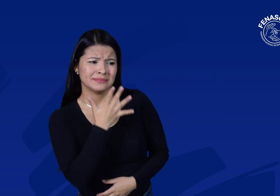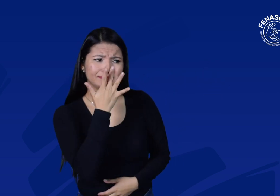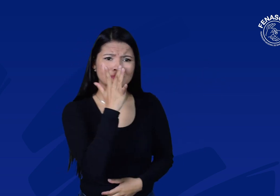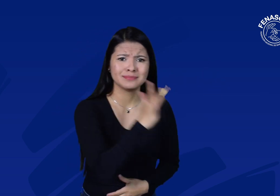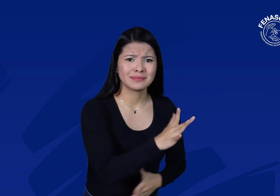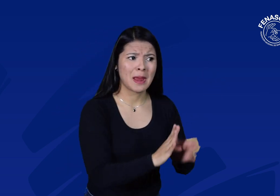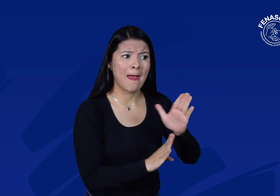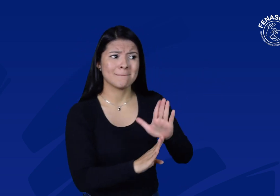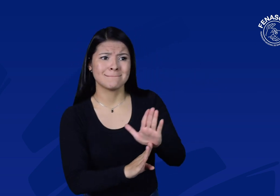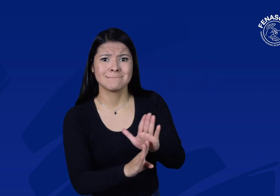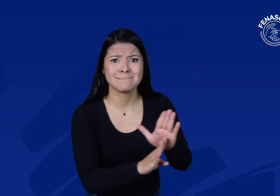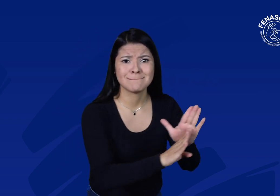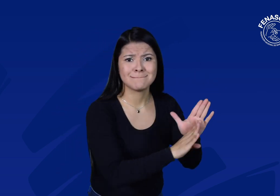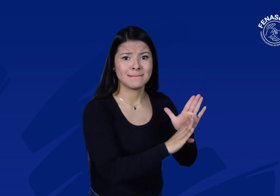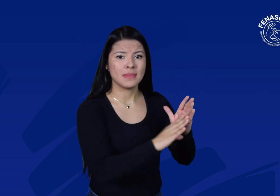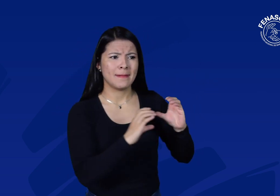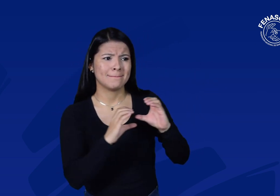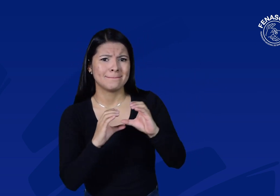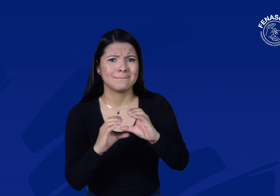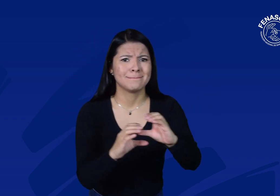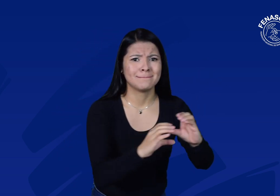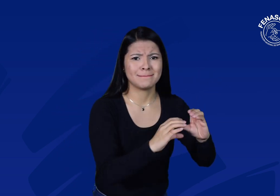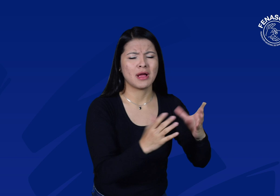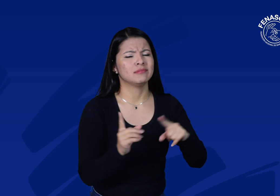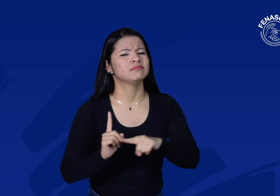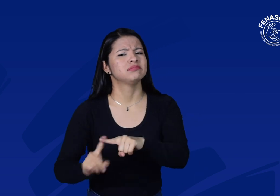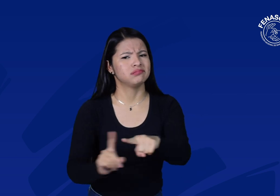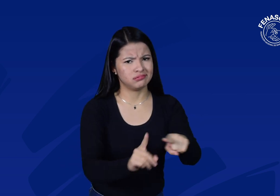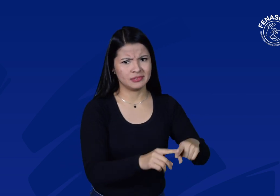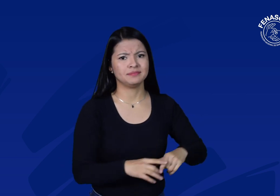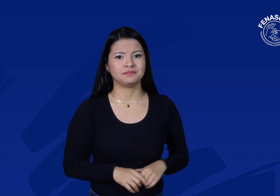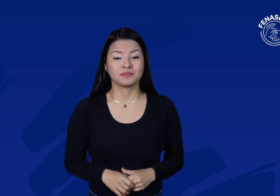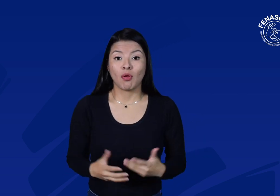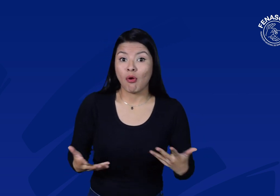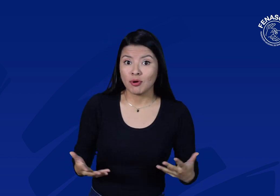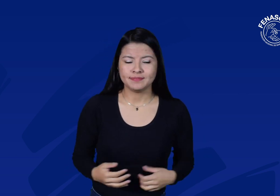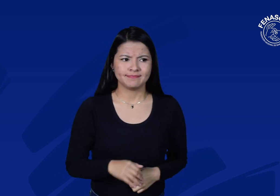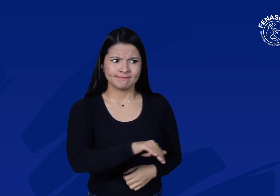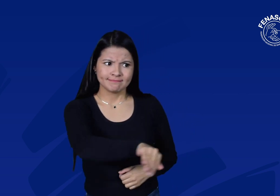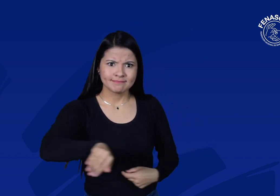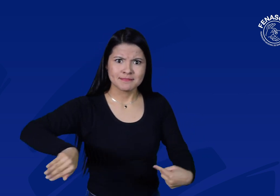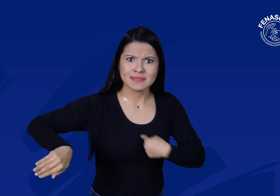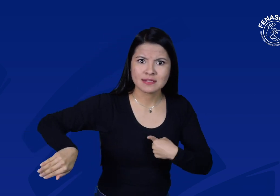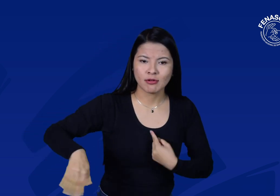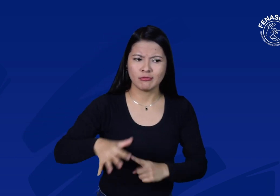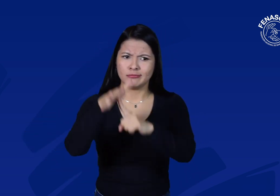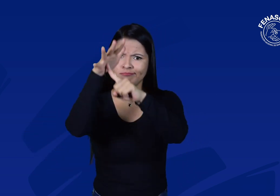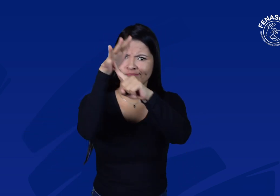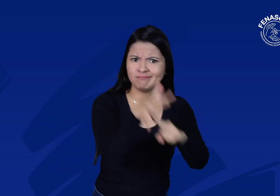prácticas nocivas respecto a las personas con discapacidad, incluidos los que se basan